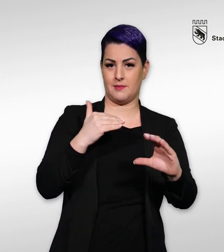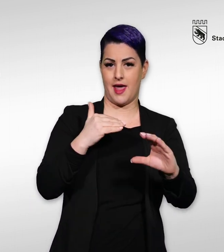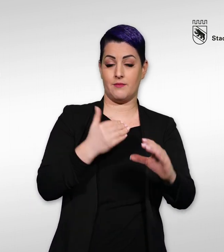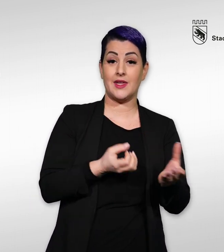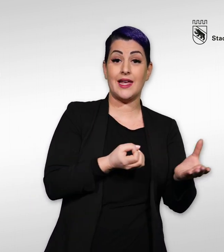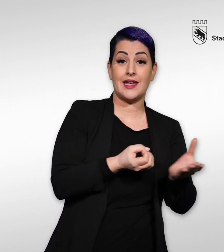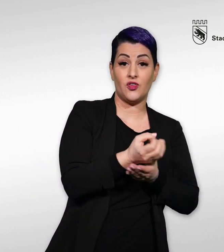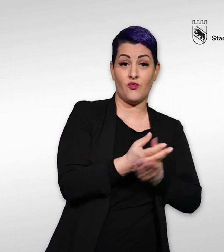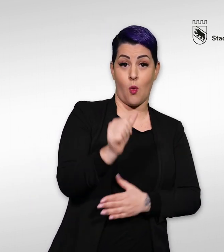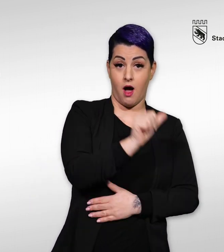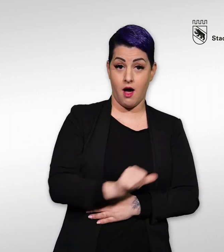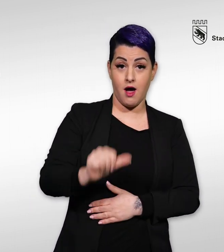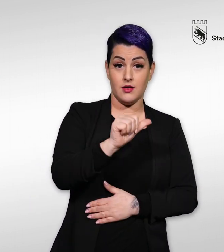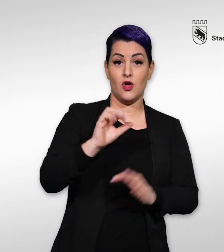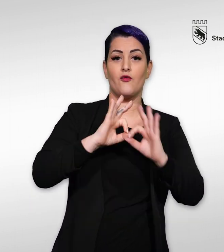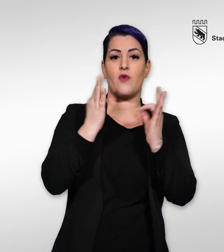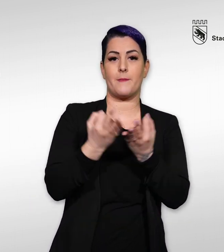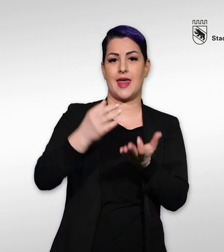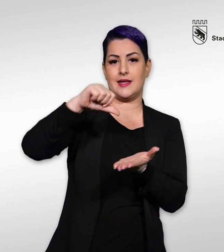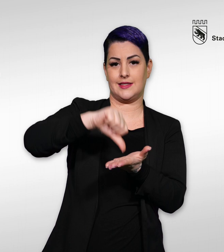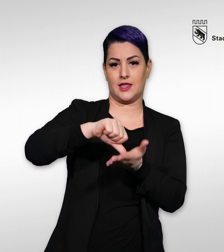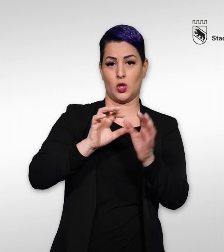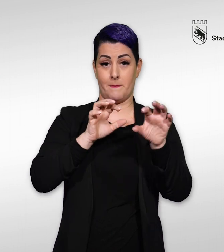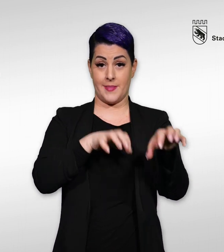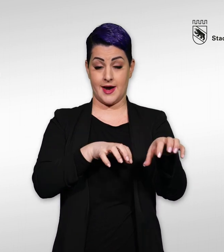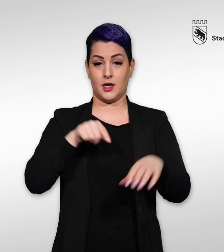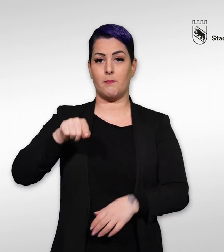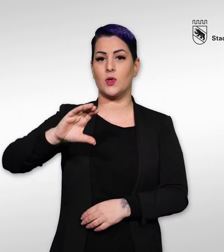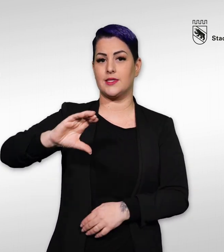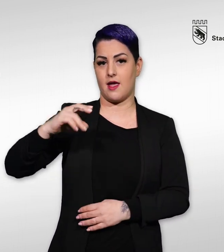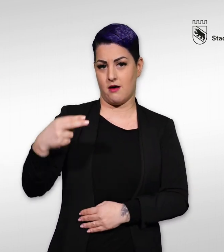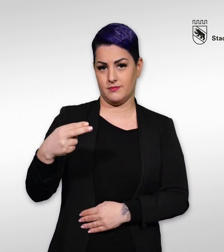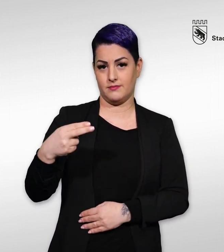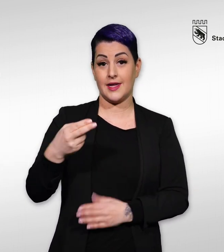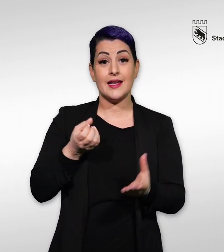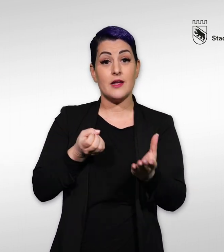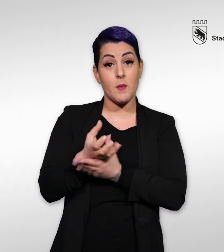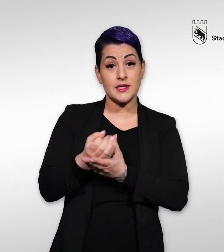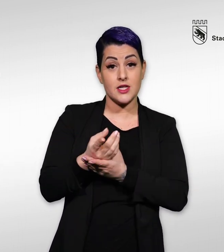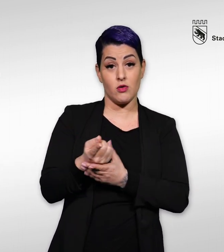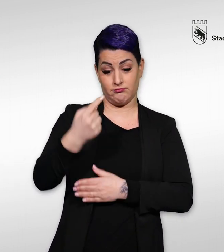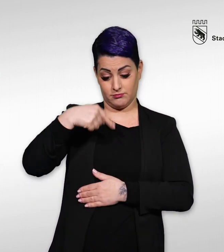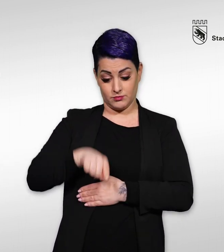familienzentrumbern.ch Diese Informationen finden Sie unter diesem Video.